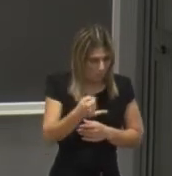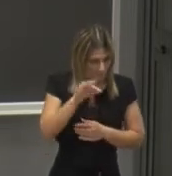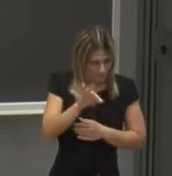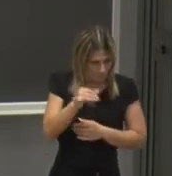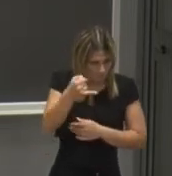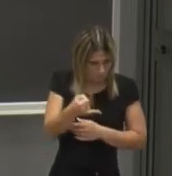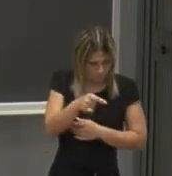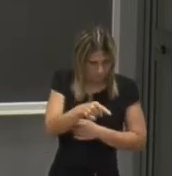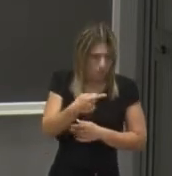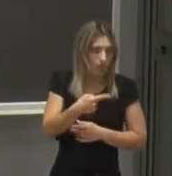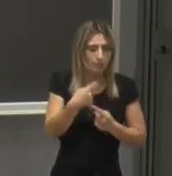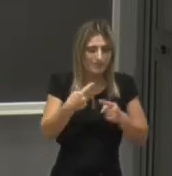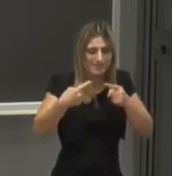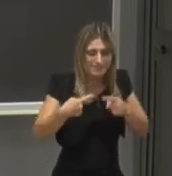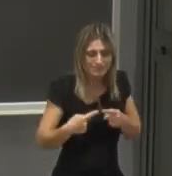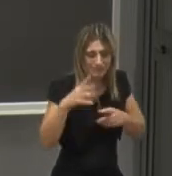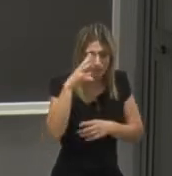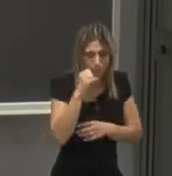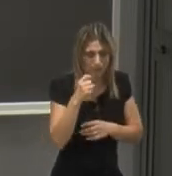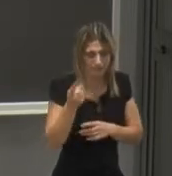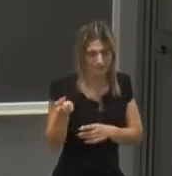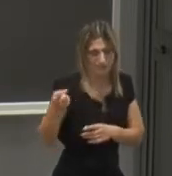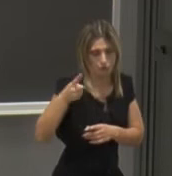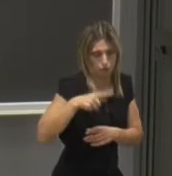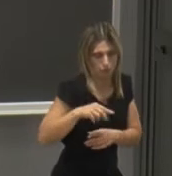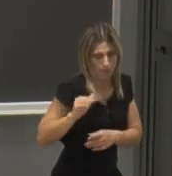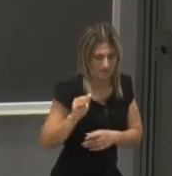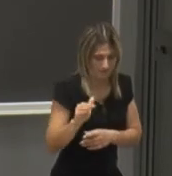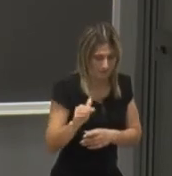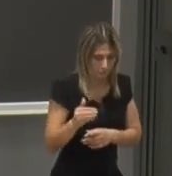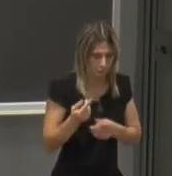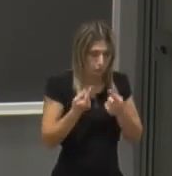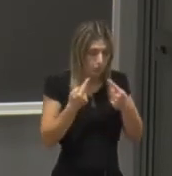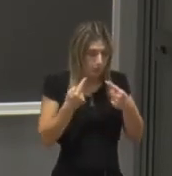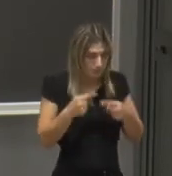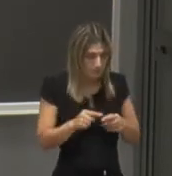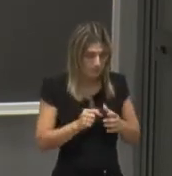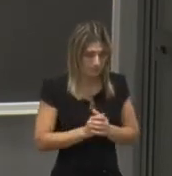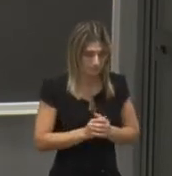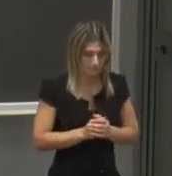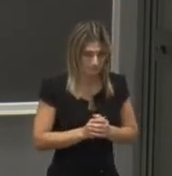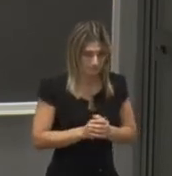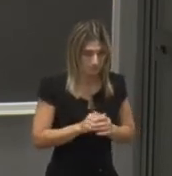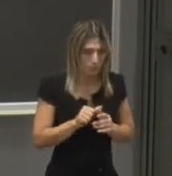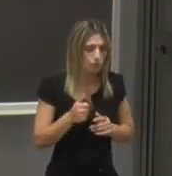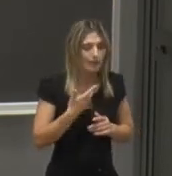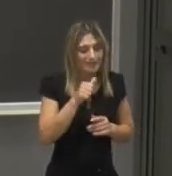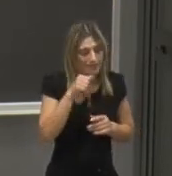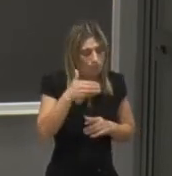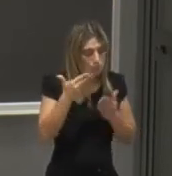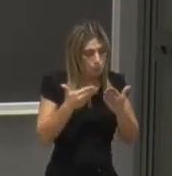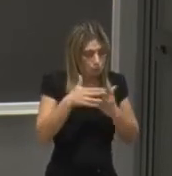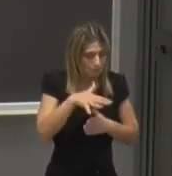però è una delle sfide dell'università del domani l'università si deve aprire non soltanto ai propri